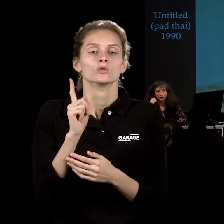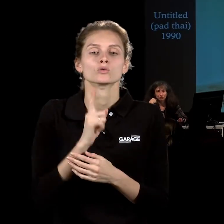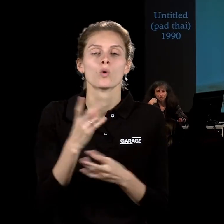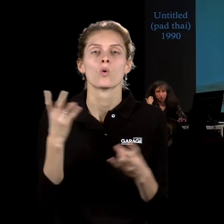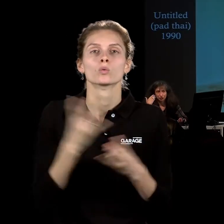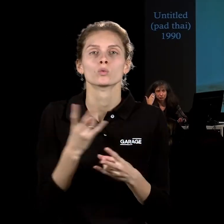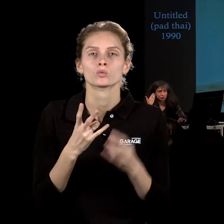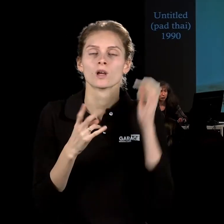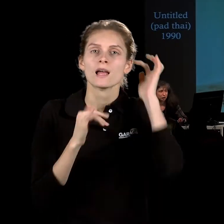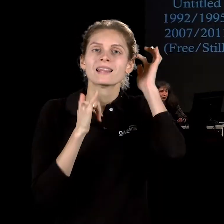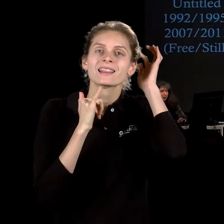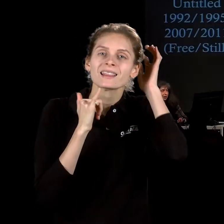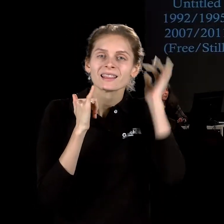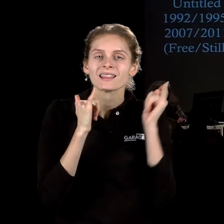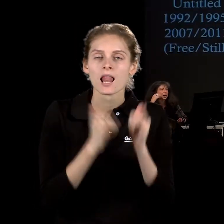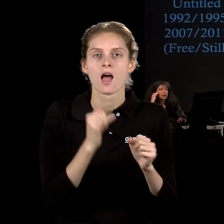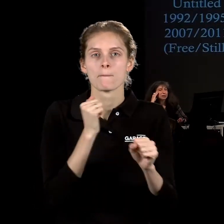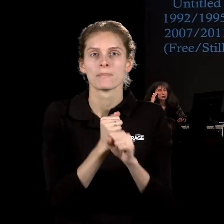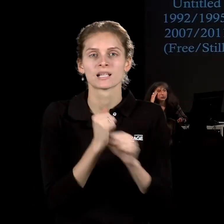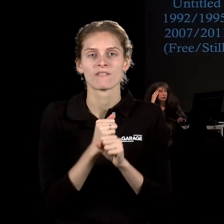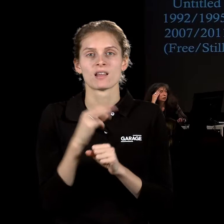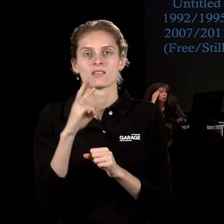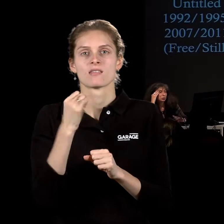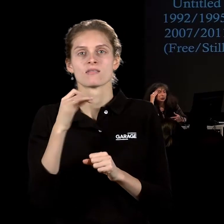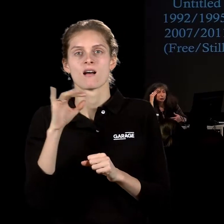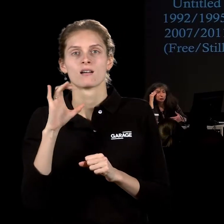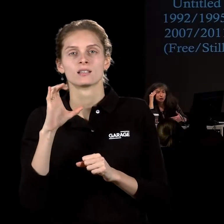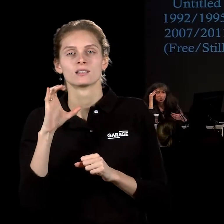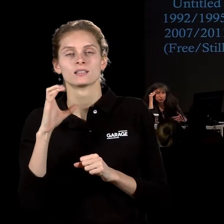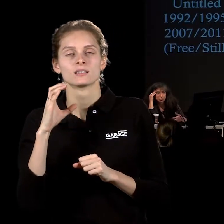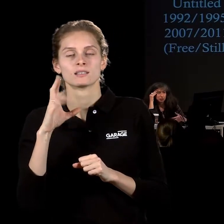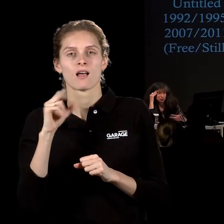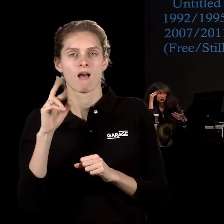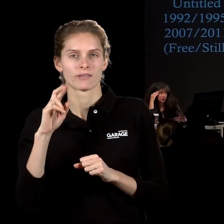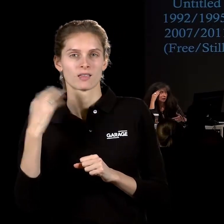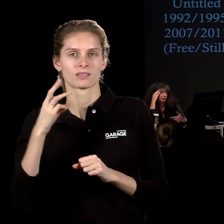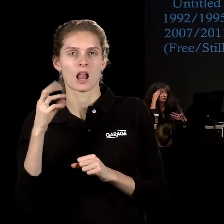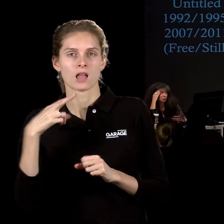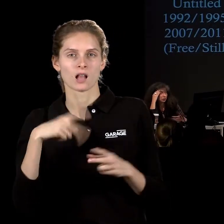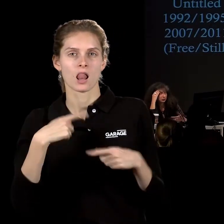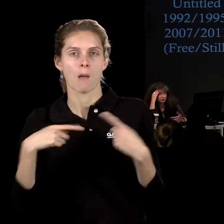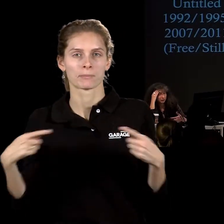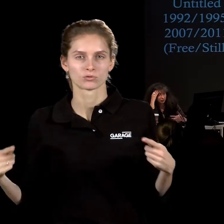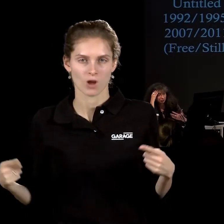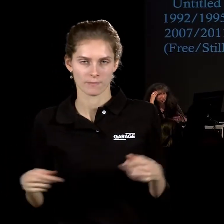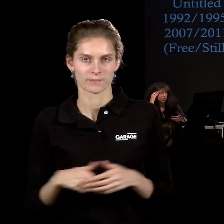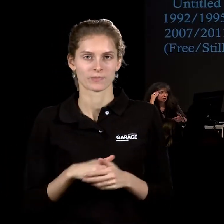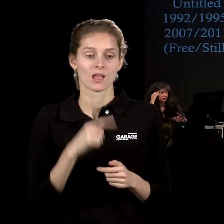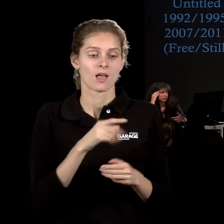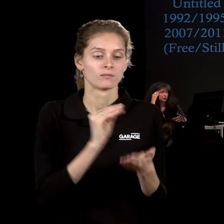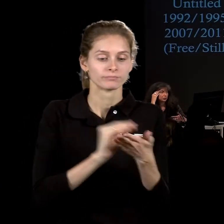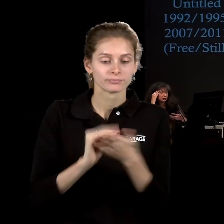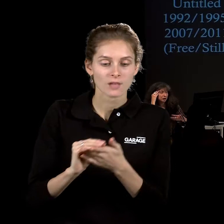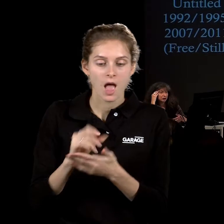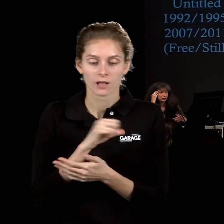лапши, но не было, собственно, самого кормления. И первая его история, где, собственно, эта трапеза состоялась, это была